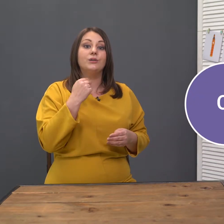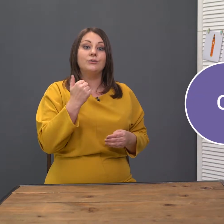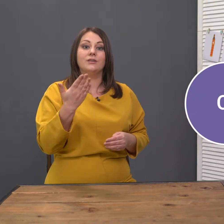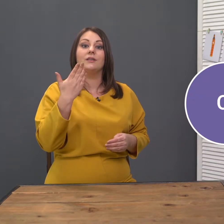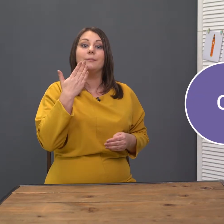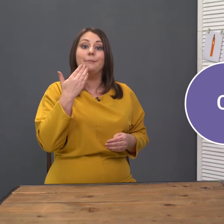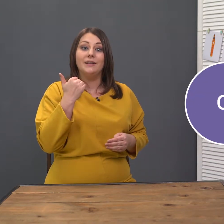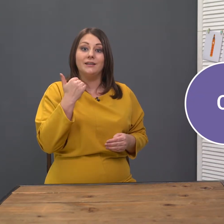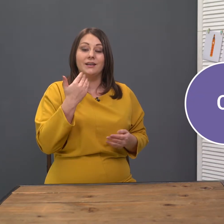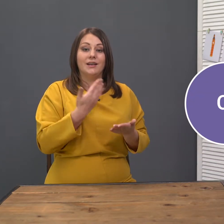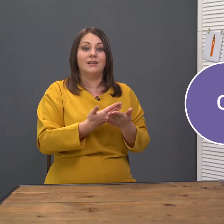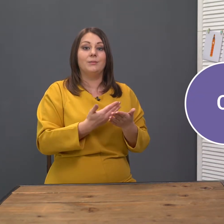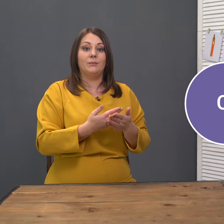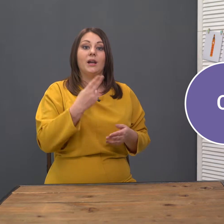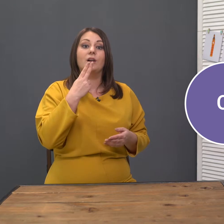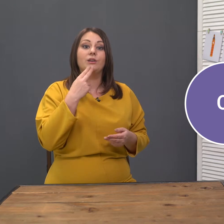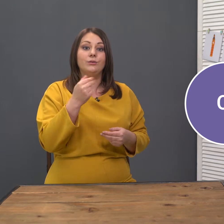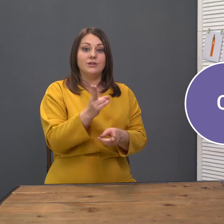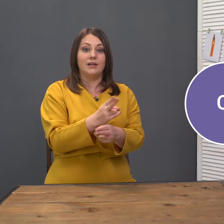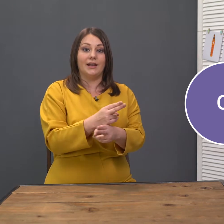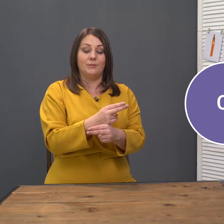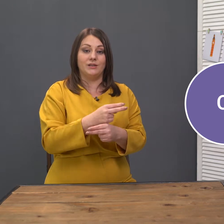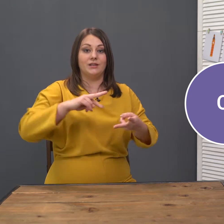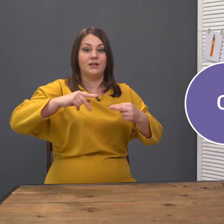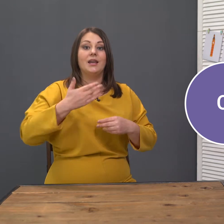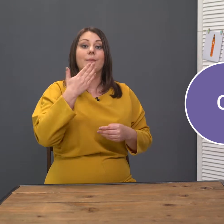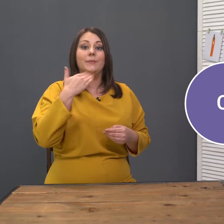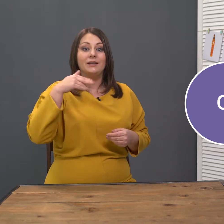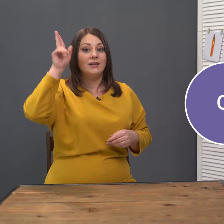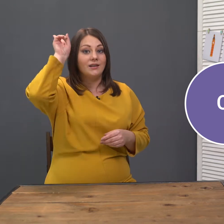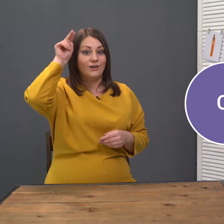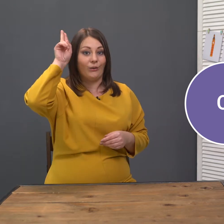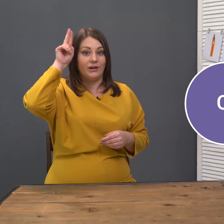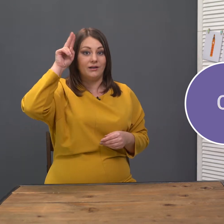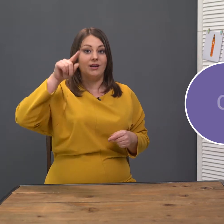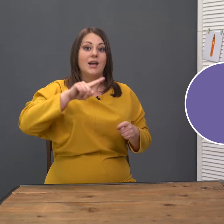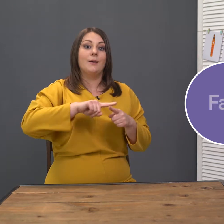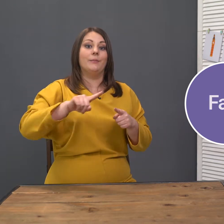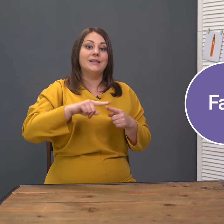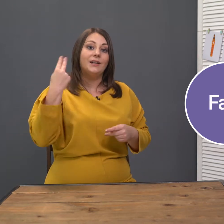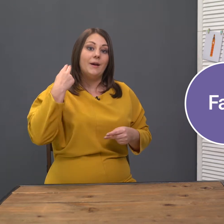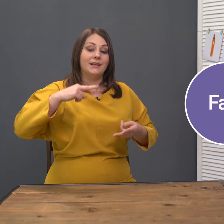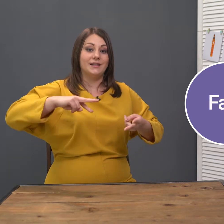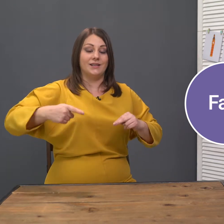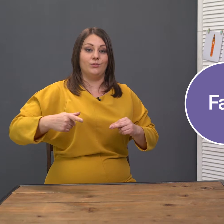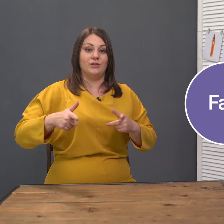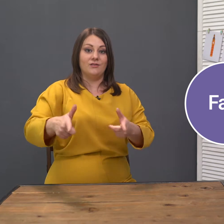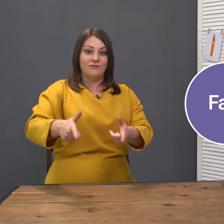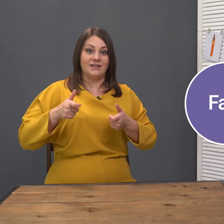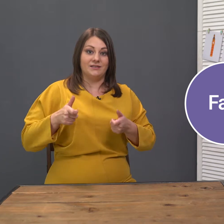Кьют. Милый. Например. Кьют. Рэббит. Милый. Кролик. Быстрый по-английски будет. Фаст.